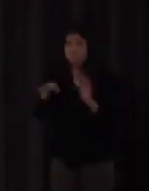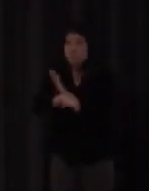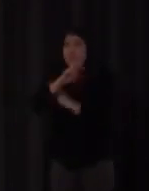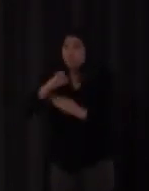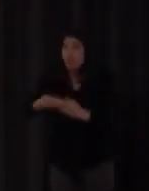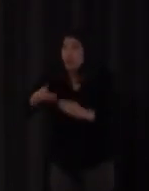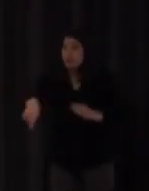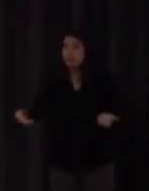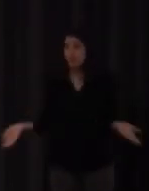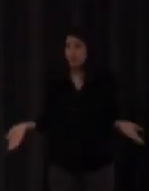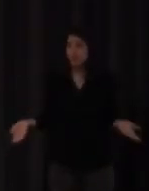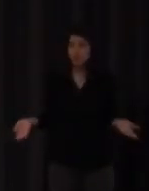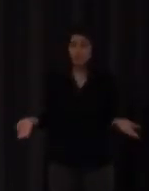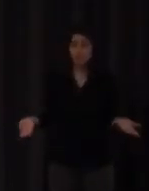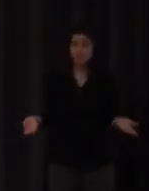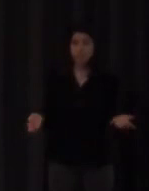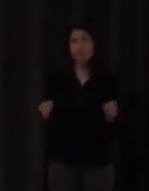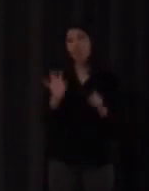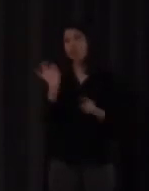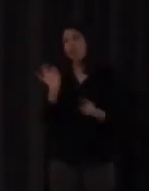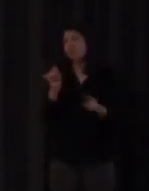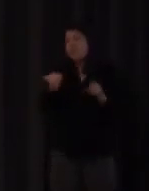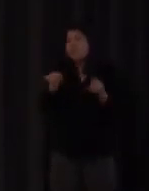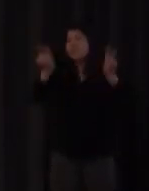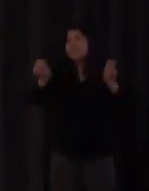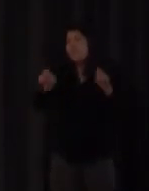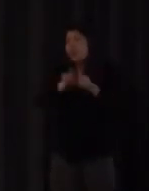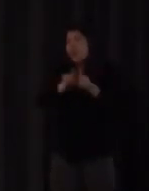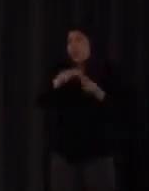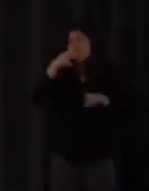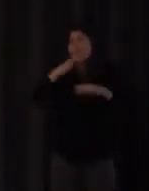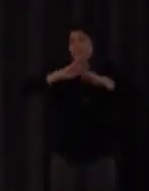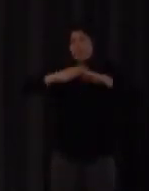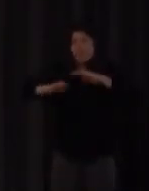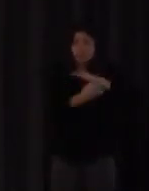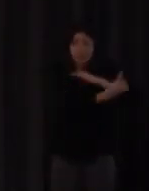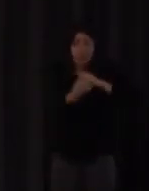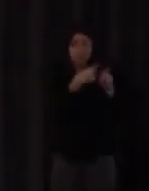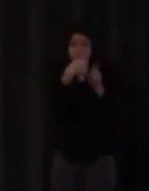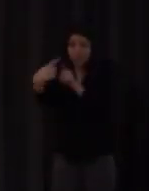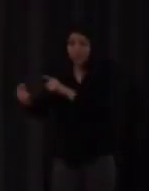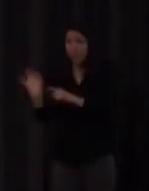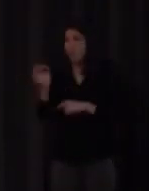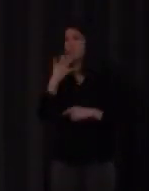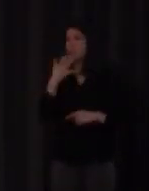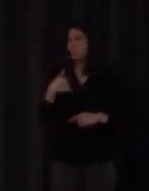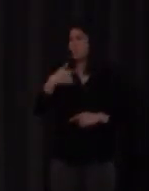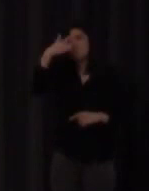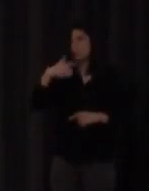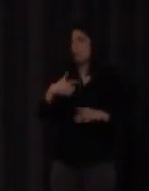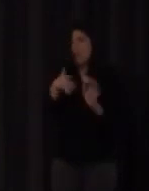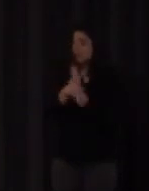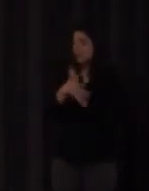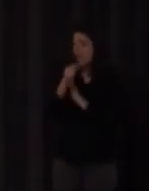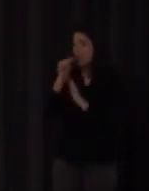eso se trata más de cuestiones de discurso yo el término hombre pues si le estoy contando un cuento a